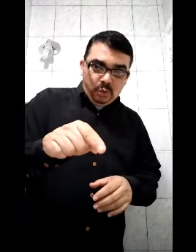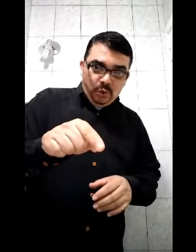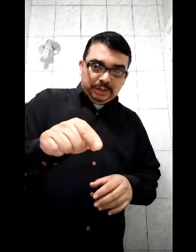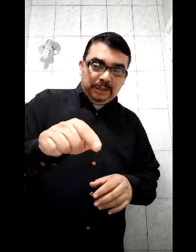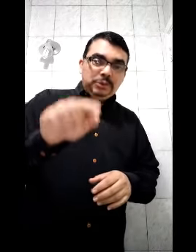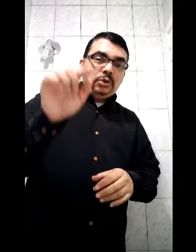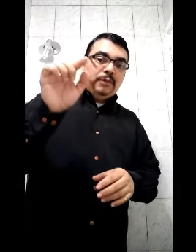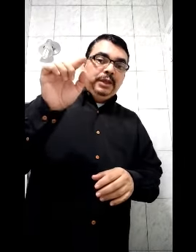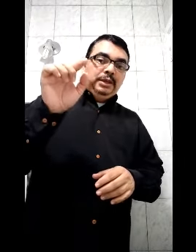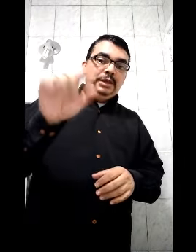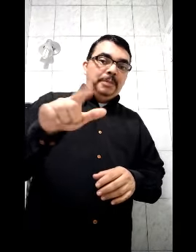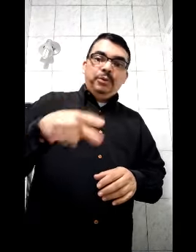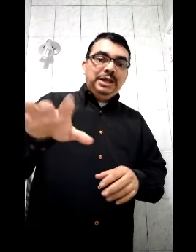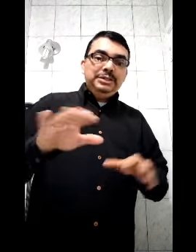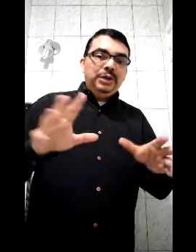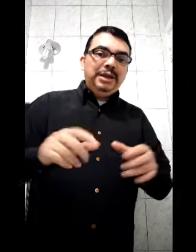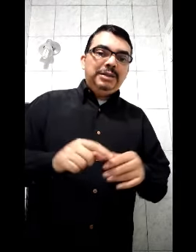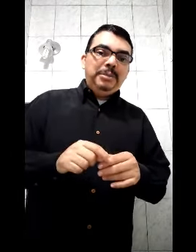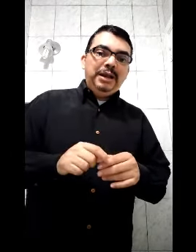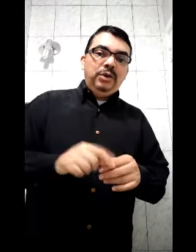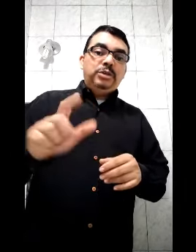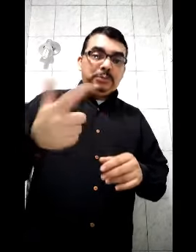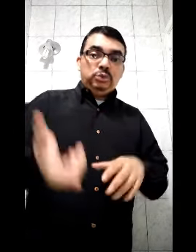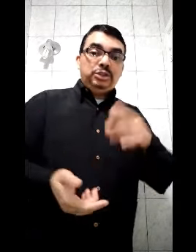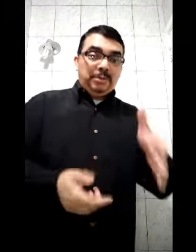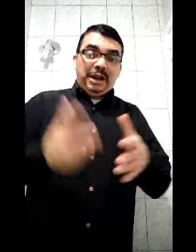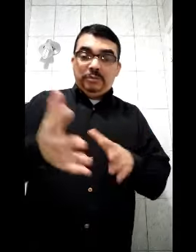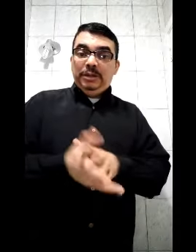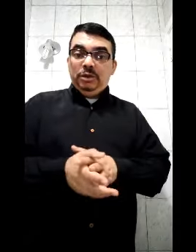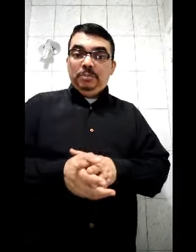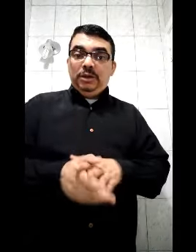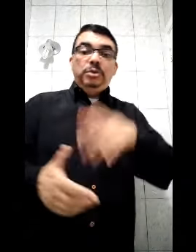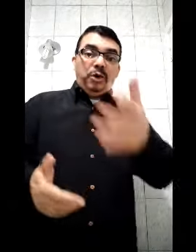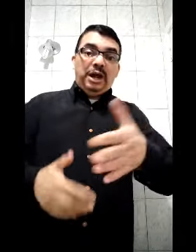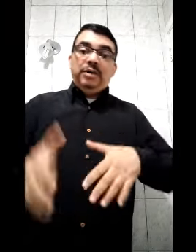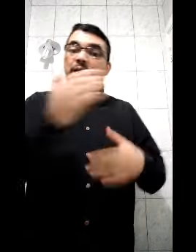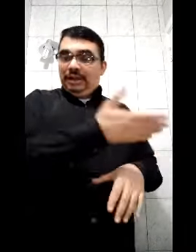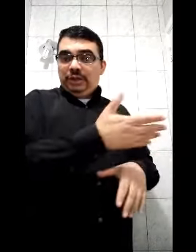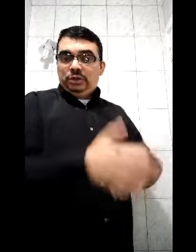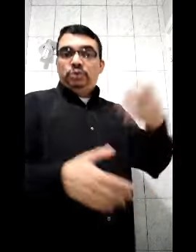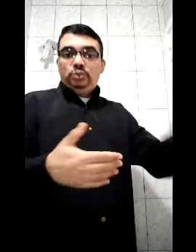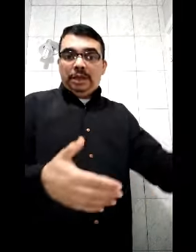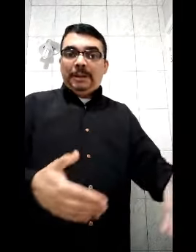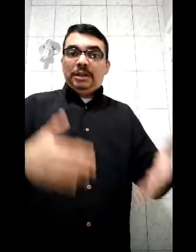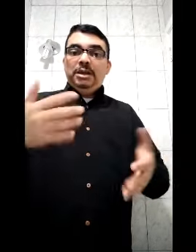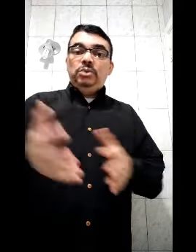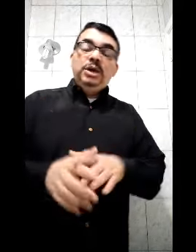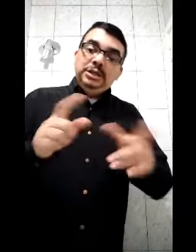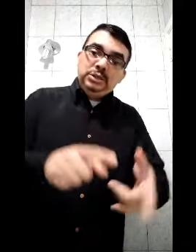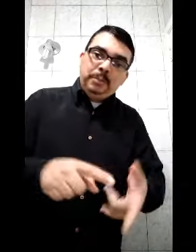rua, tá, pessoal? Que não é porque eles não querem trabalhar, não. Tem pessoas que trabalhavam e perderam o emprego e moravam na zona sul, em apartamento. E se